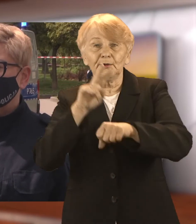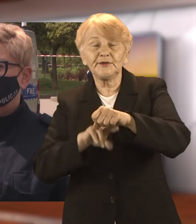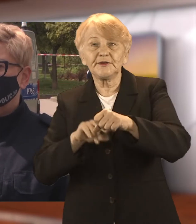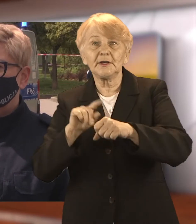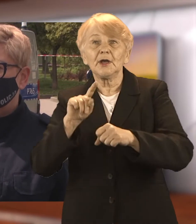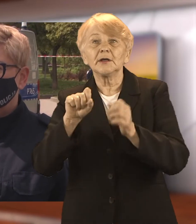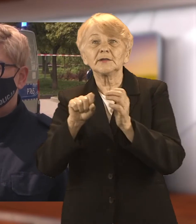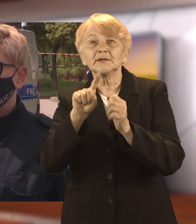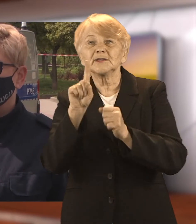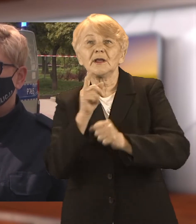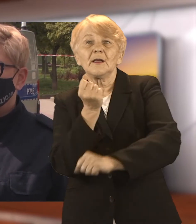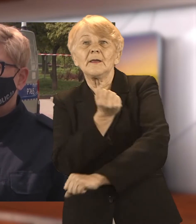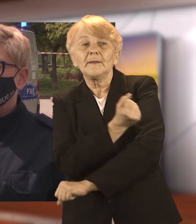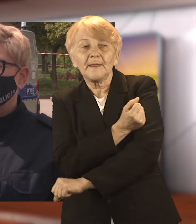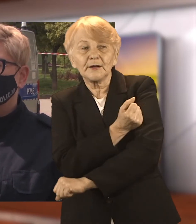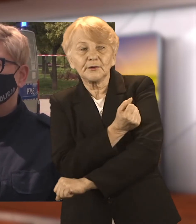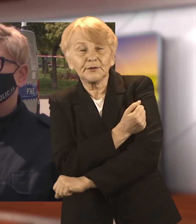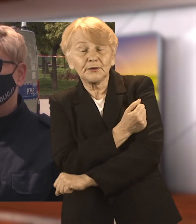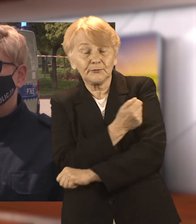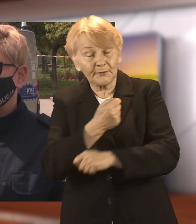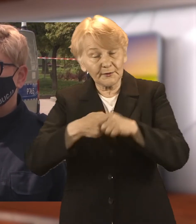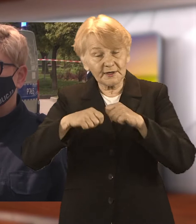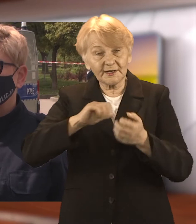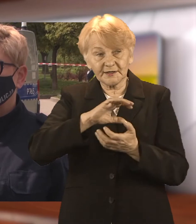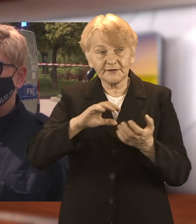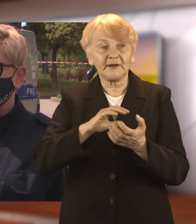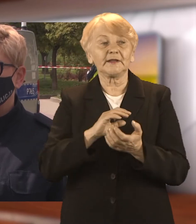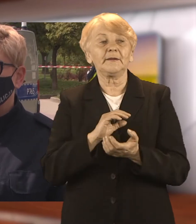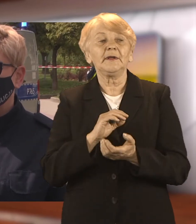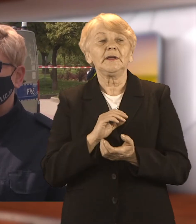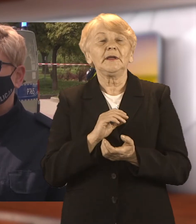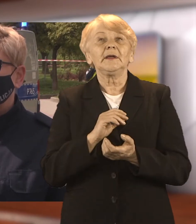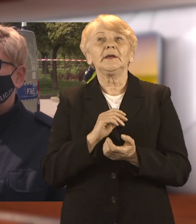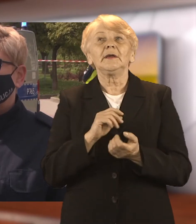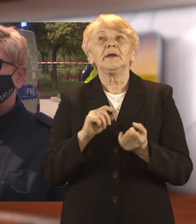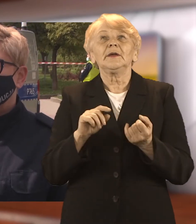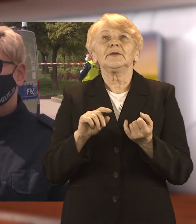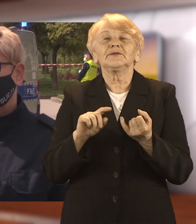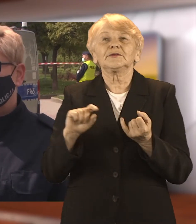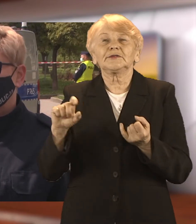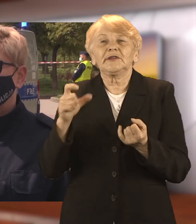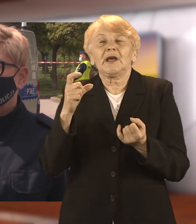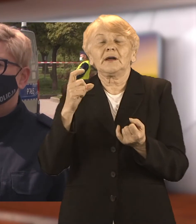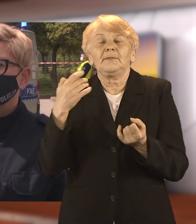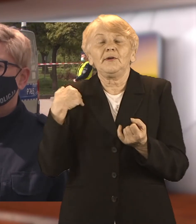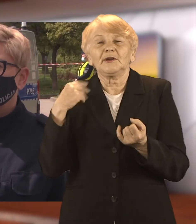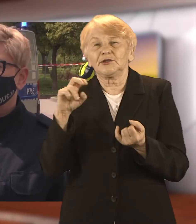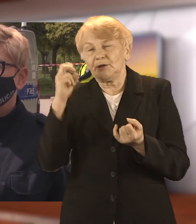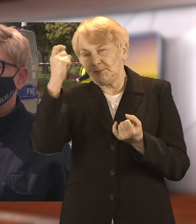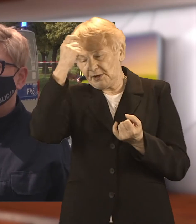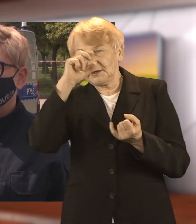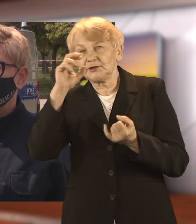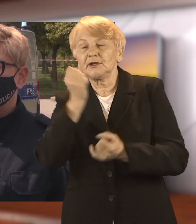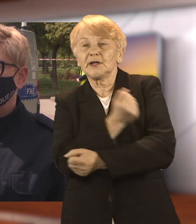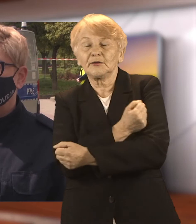Najważniejsze, udzielić mu również pomocy medycznej. Również ta pomoc była tutaj już na miejscu udzielana. Natomiast lekarz zdecyduje o tym, czy będziemy